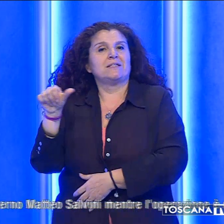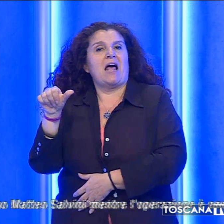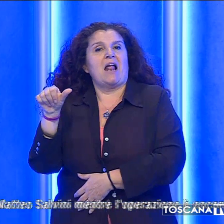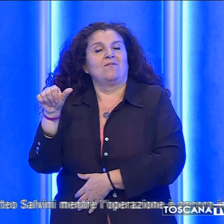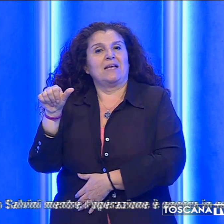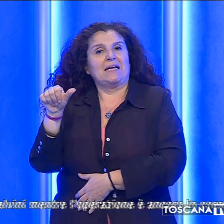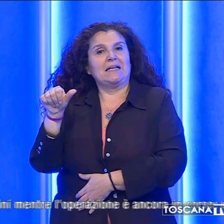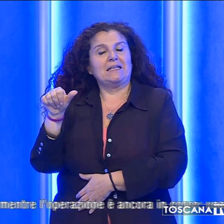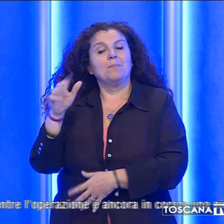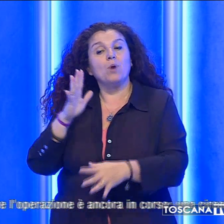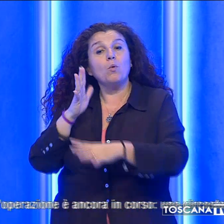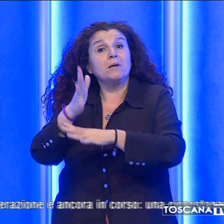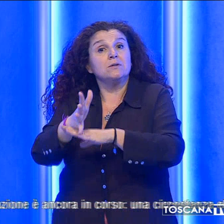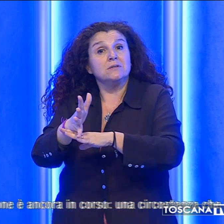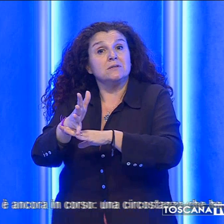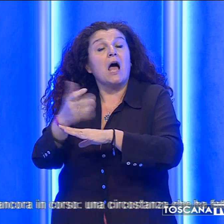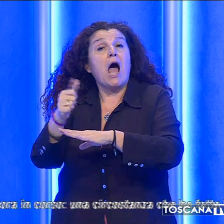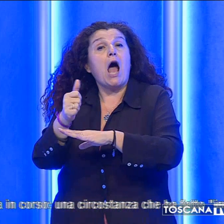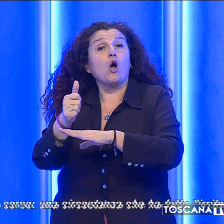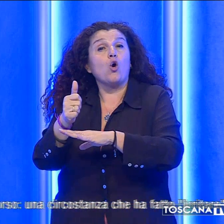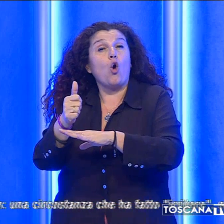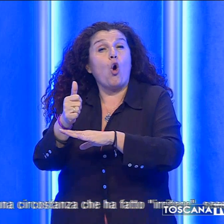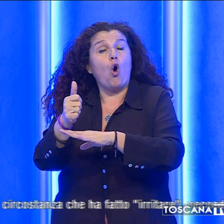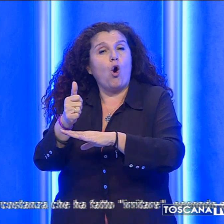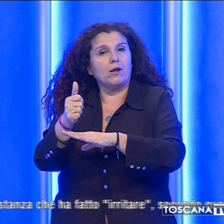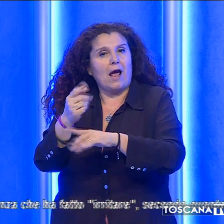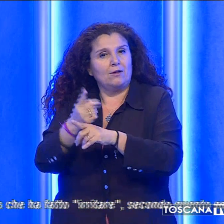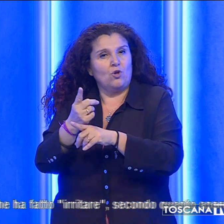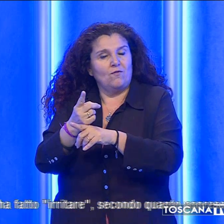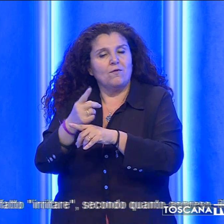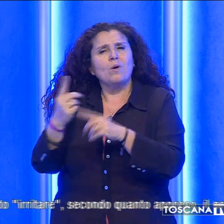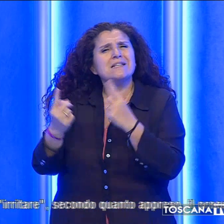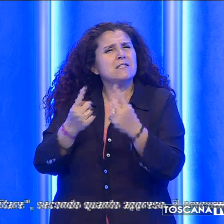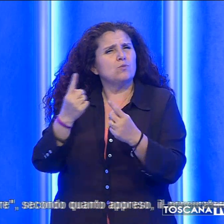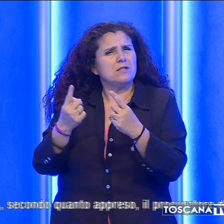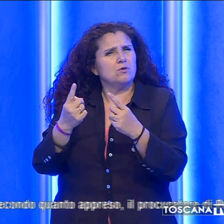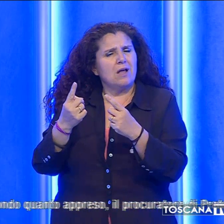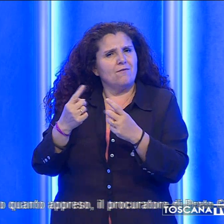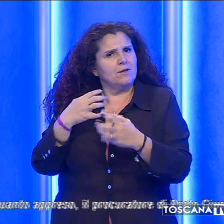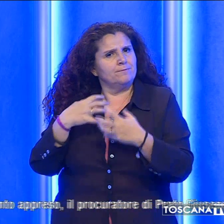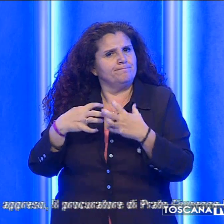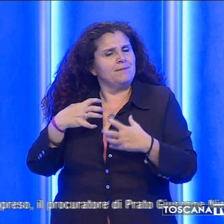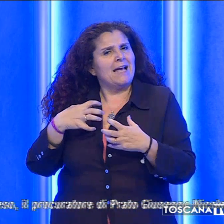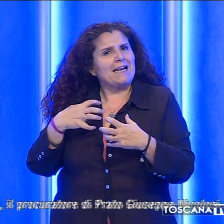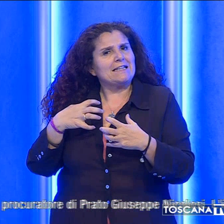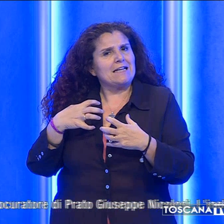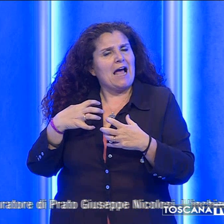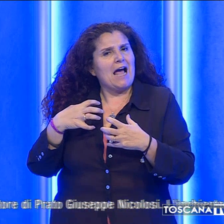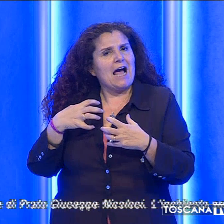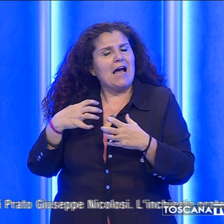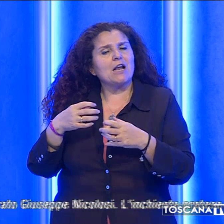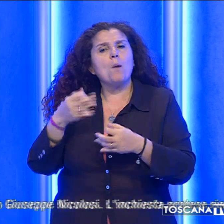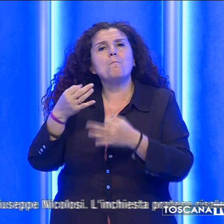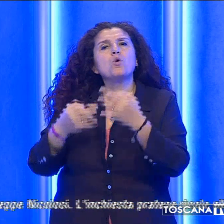mentre l'operazione era ancora in corso, una circostanza che ha fatto irritare, secondo quanto appreso, il